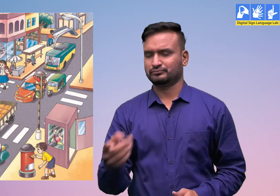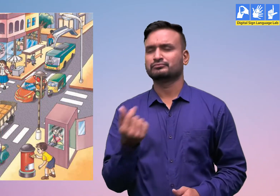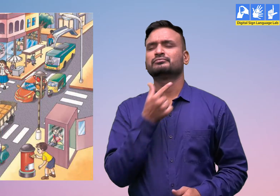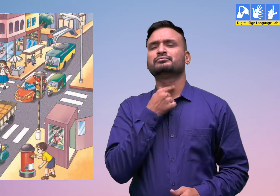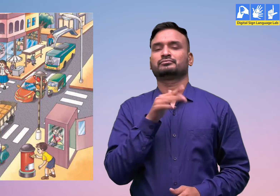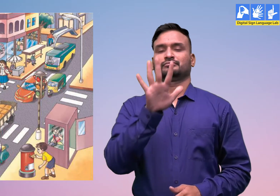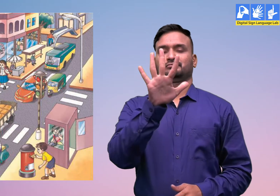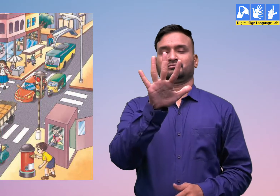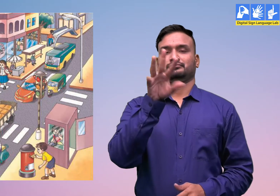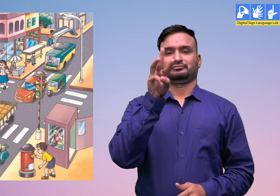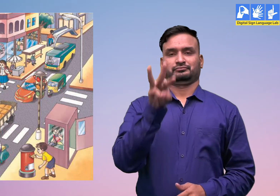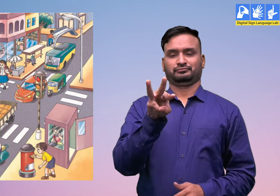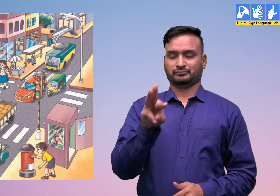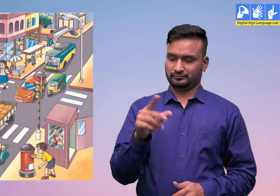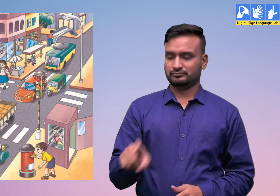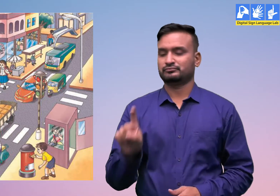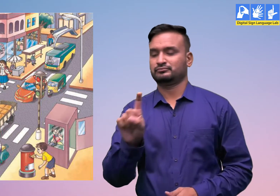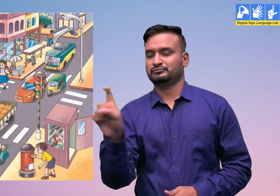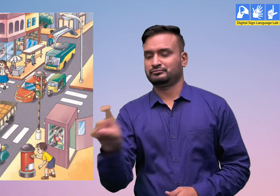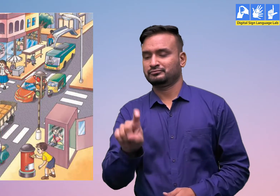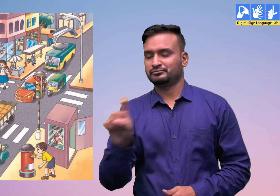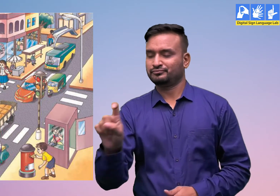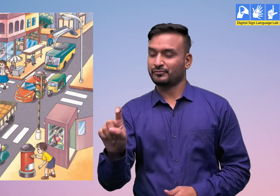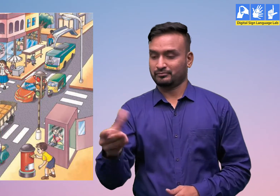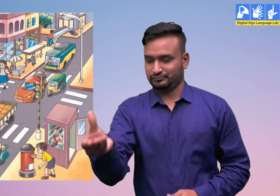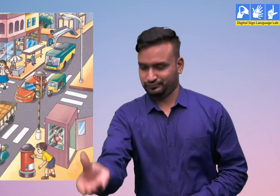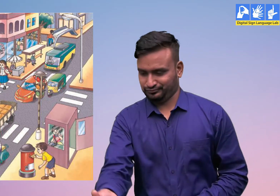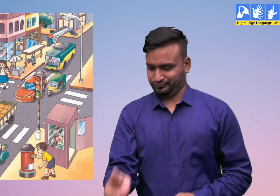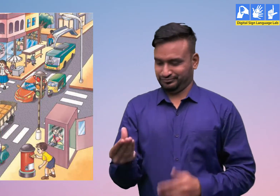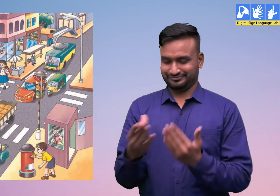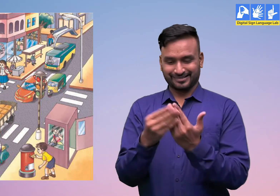अपने मन चाये जैसे पानजार रुपे निकाले और अपने पर्स में डाले